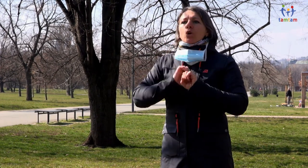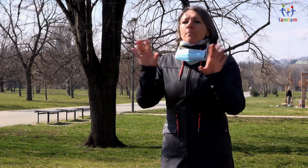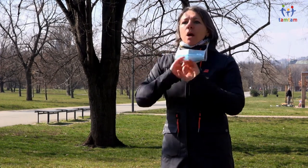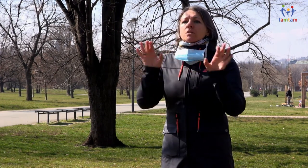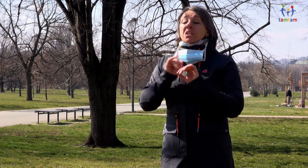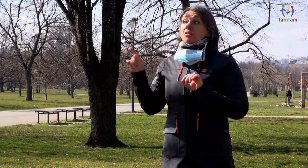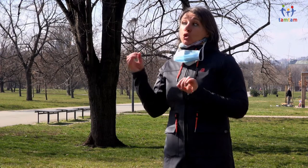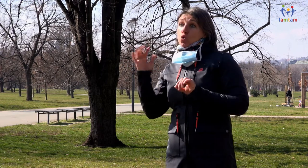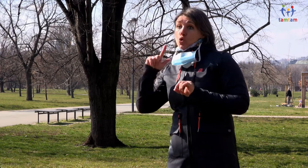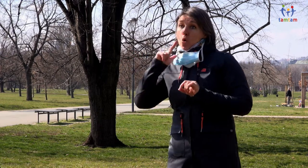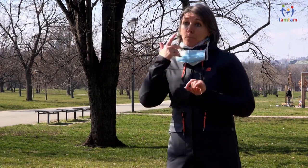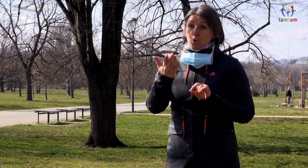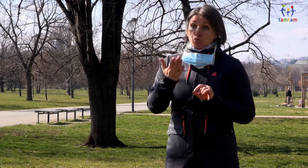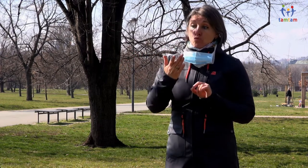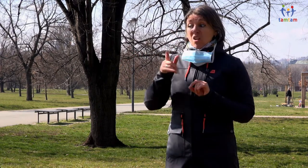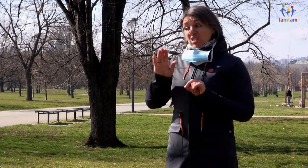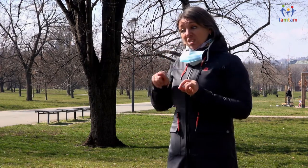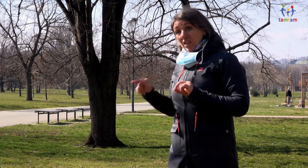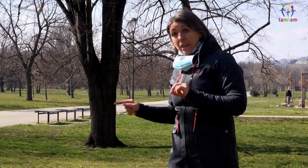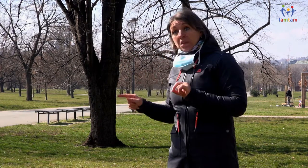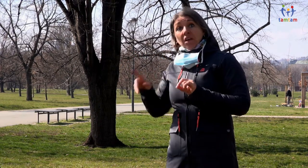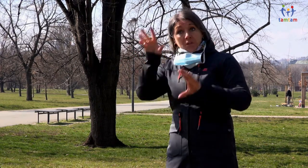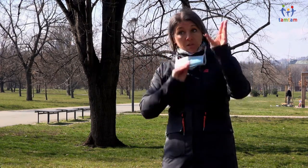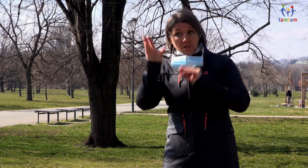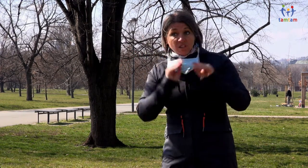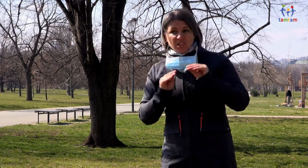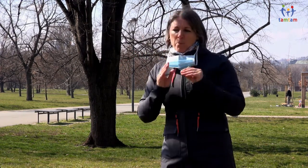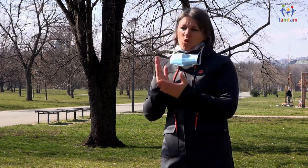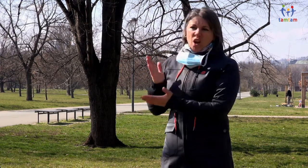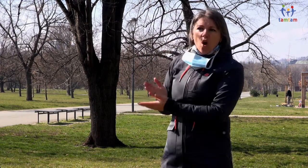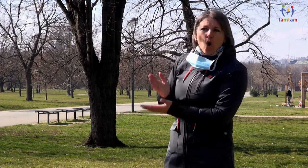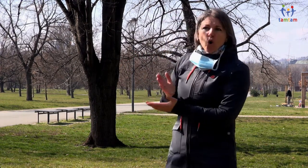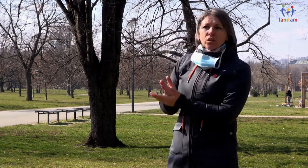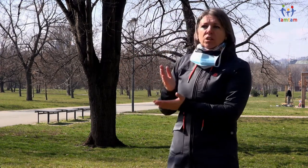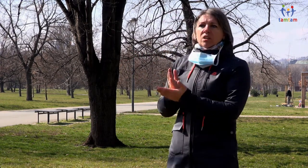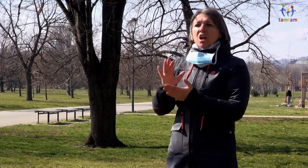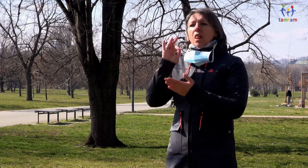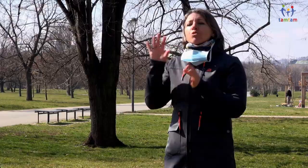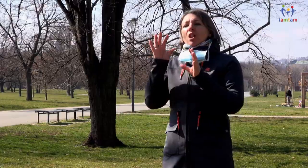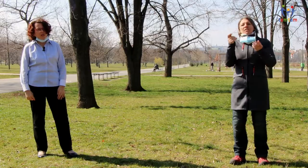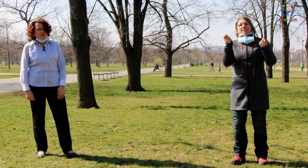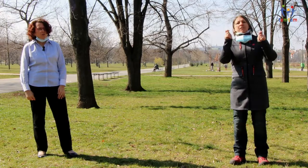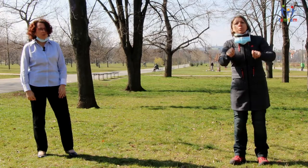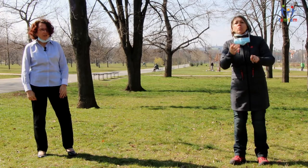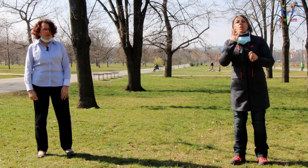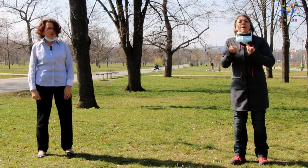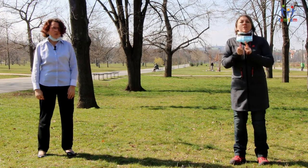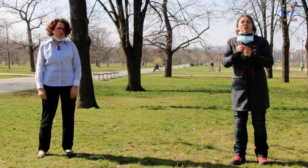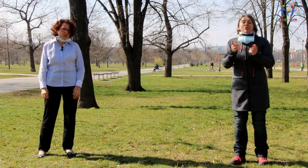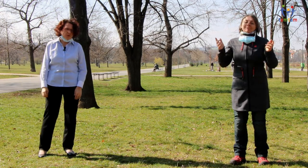souvislosti s tímto? Mají děti konzumovat tyto obsahy? Nemají? Je lepší mít tu televizi vypnutou? Podobně jako doporučujeme